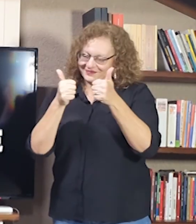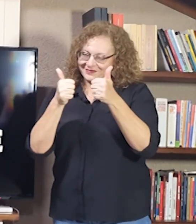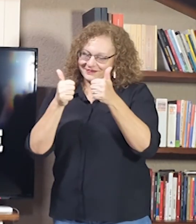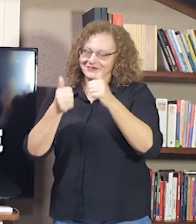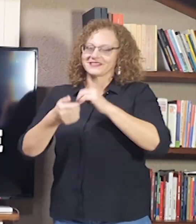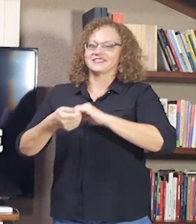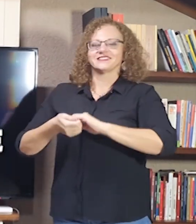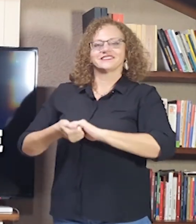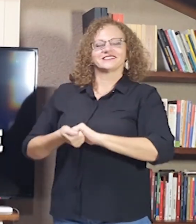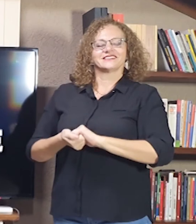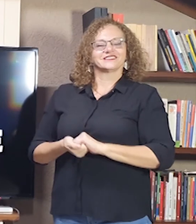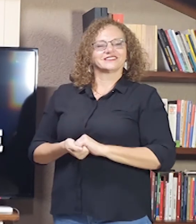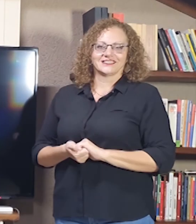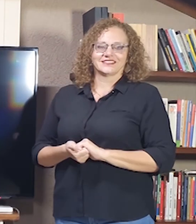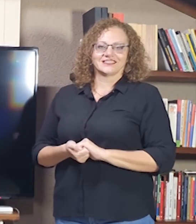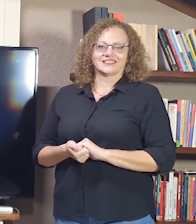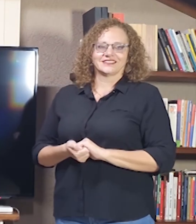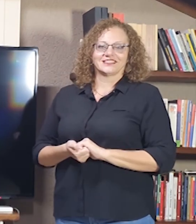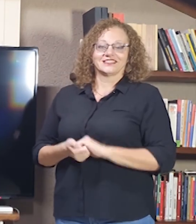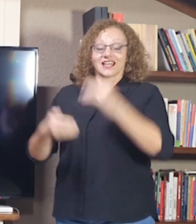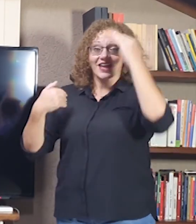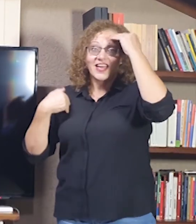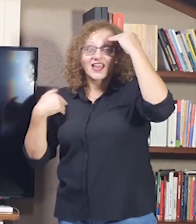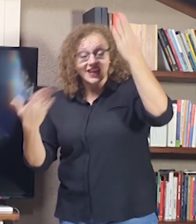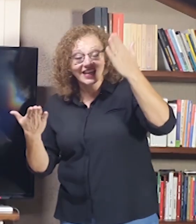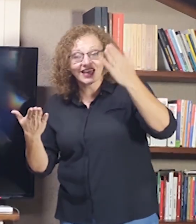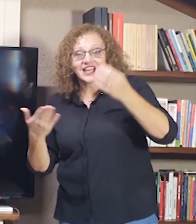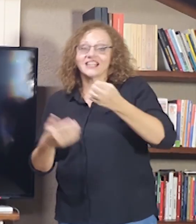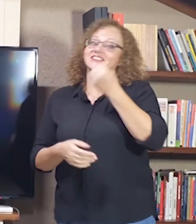Muito obrigada. Agradeço. E bons estudos.